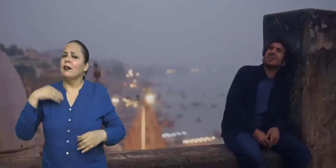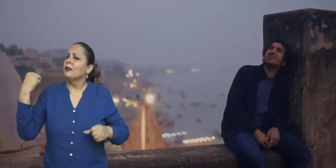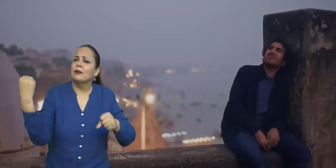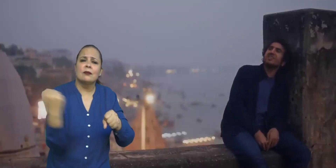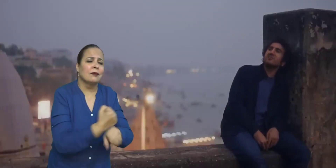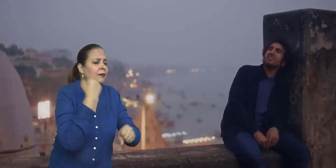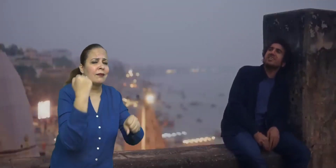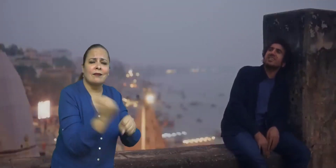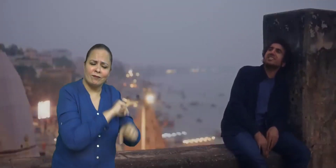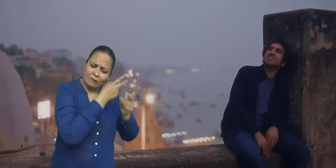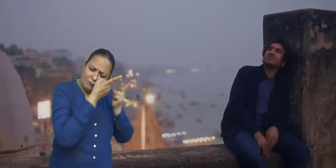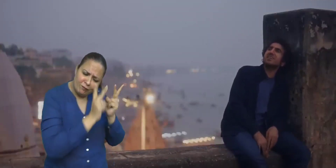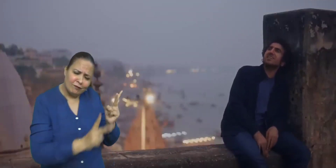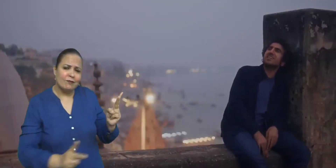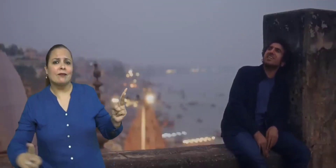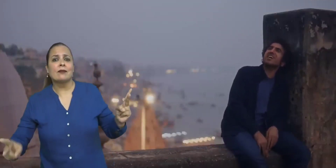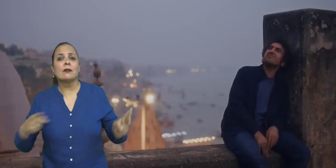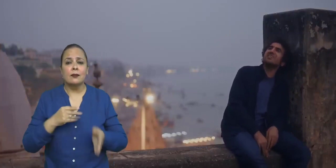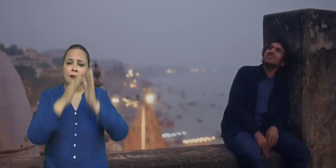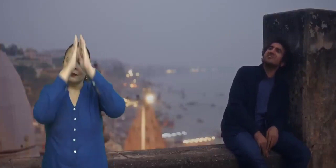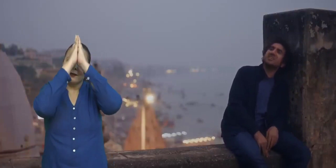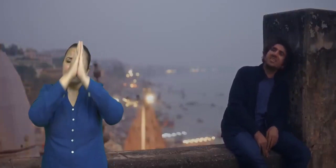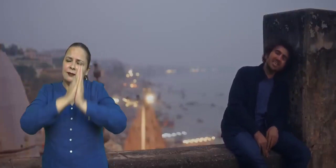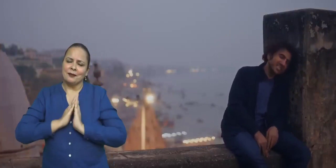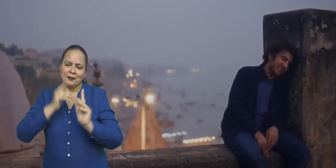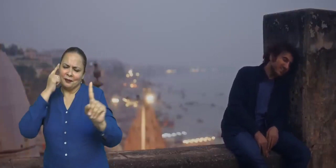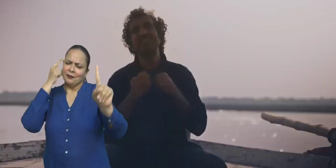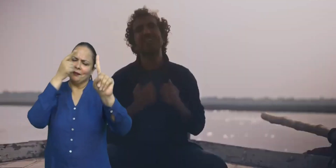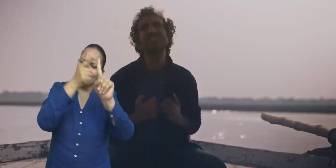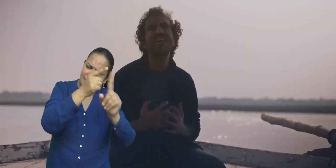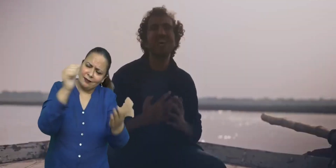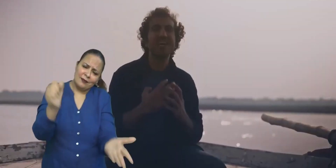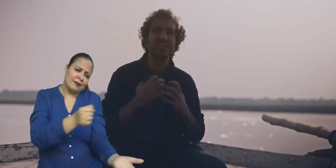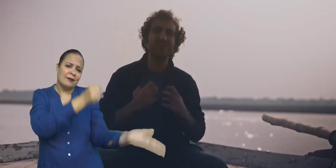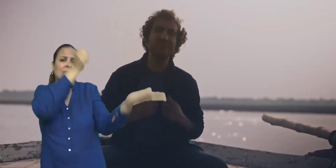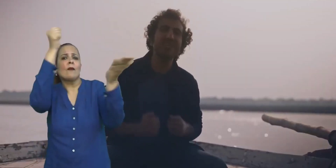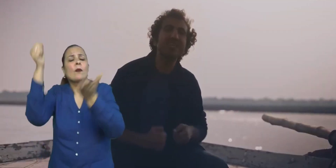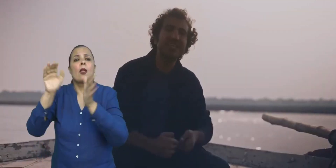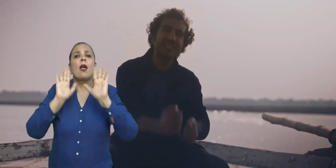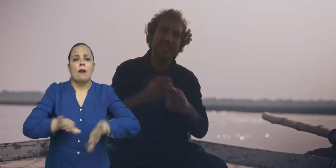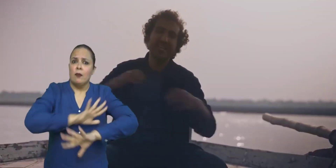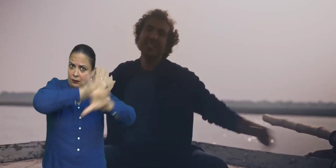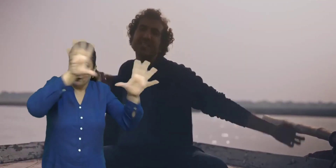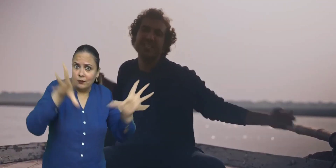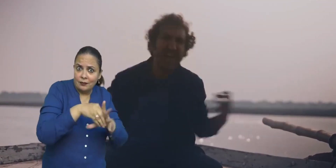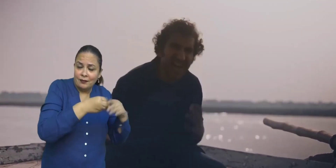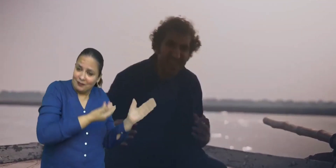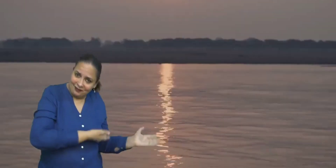भी ले जा मेरा राम भी ले जा मेरा शाम भी ले जा कल रात